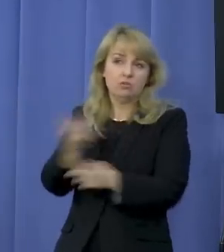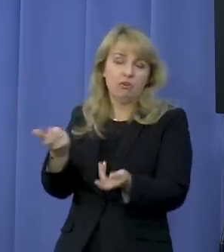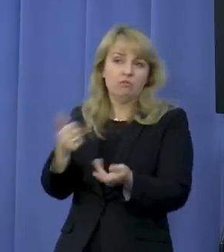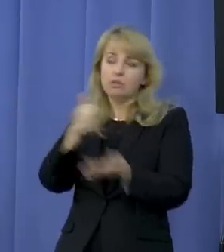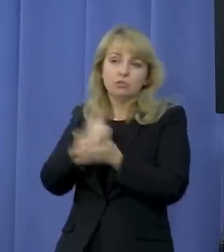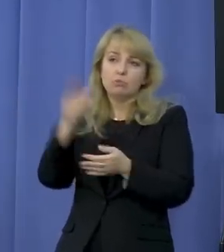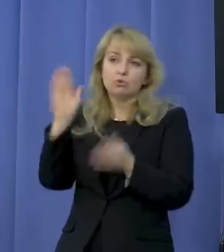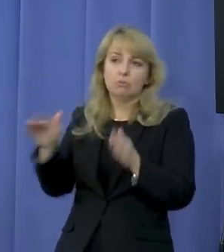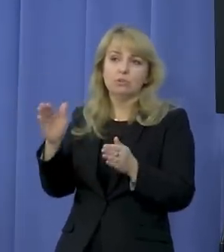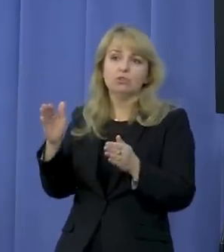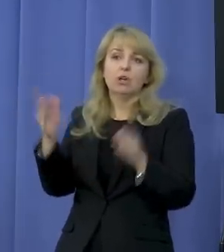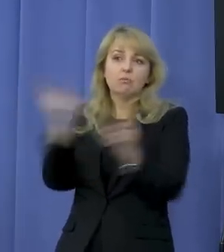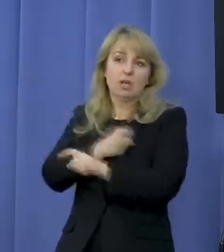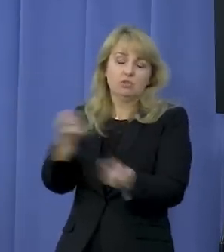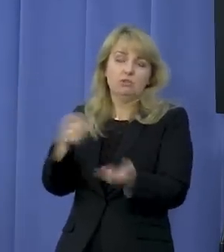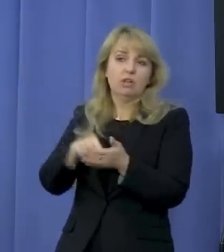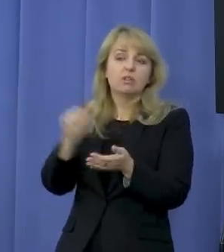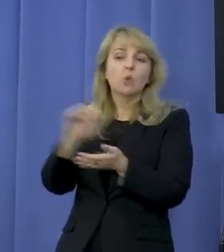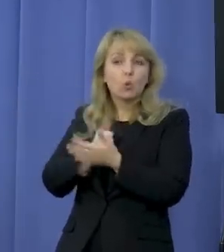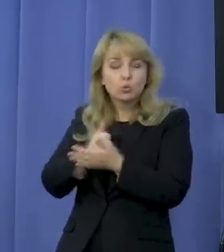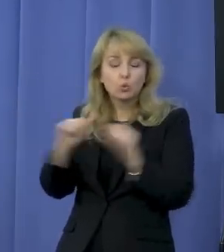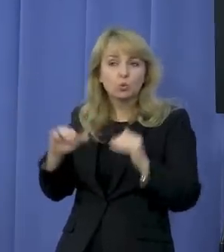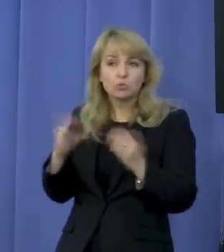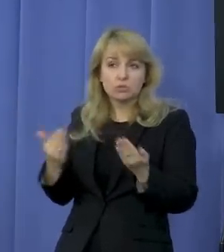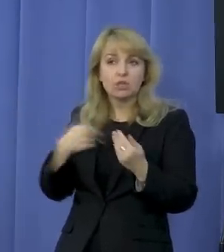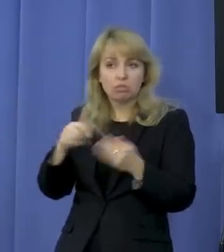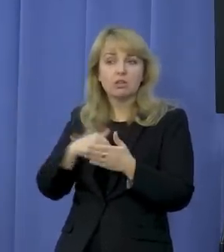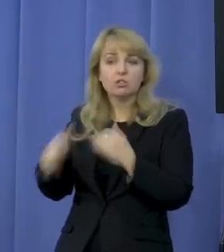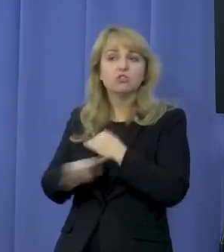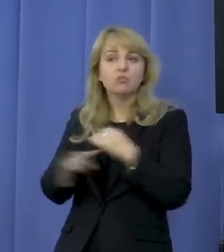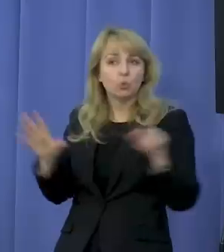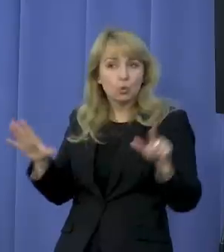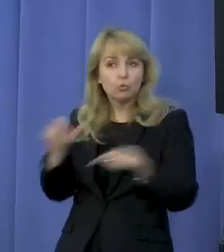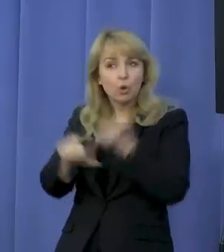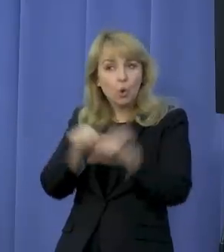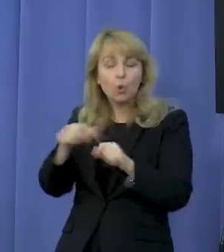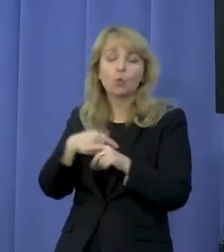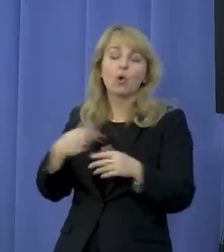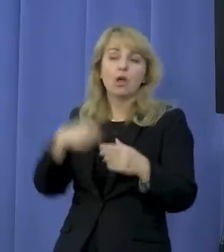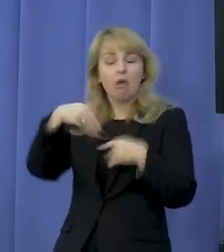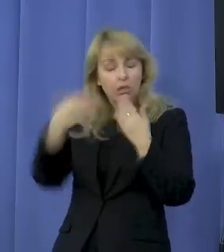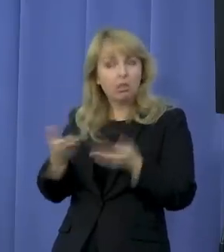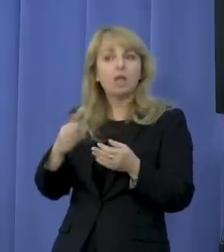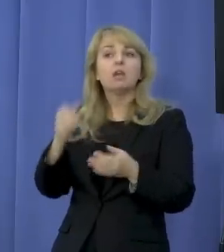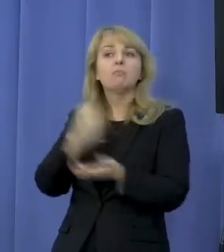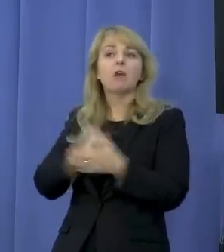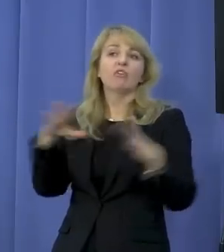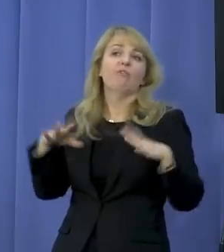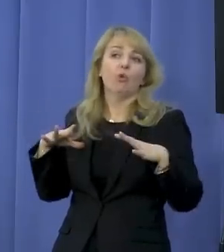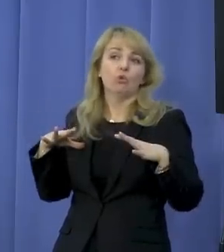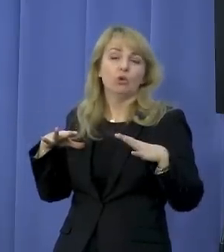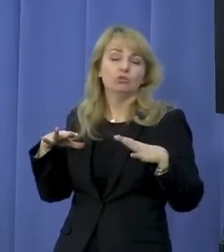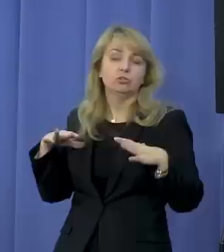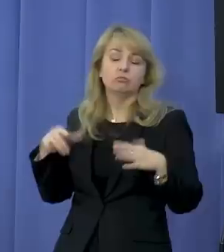państwowa zgodnie z obowiązującą konstytucją od 1997 roku, więc musi ten rozdział być wyraźny.